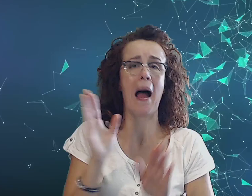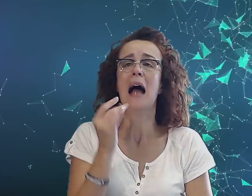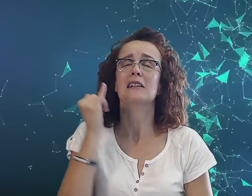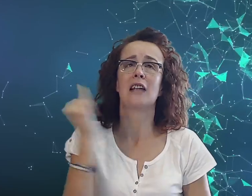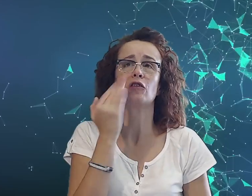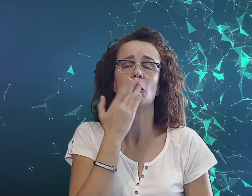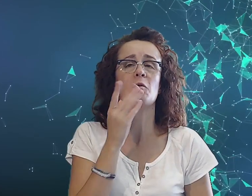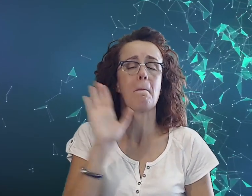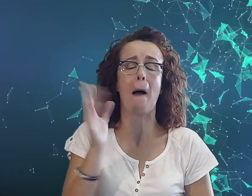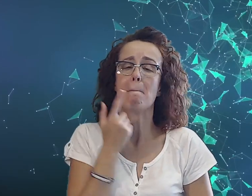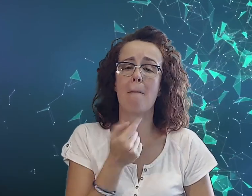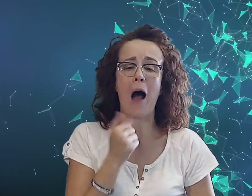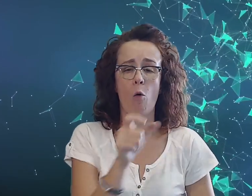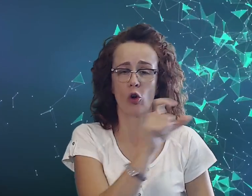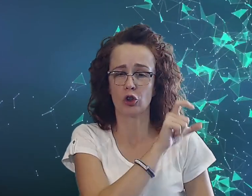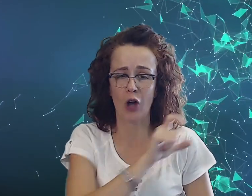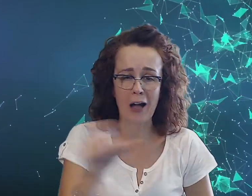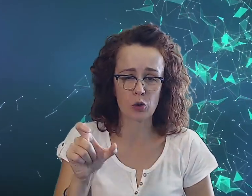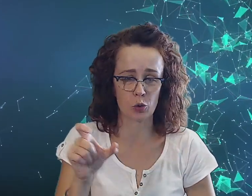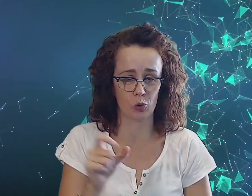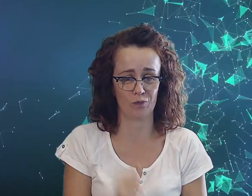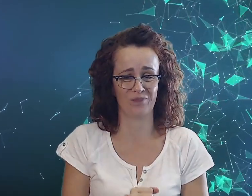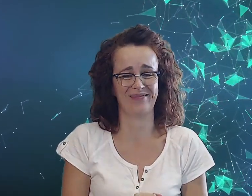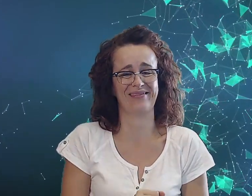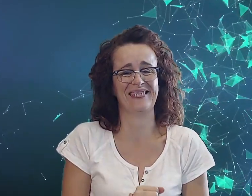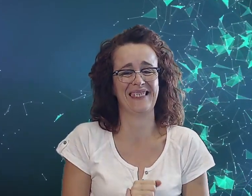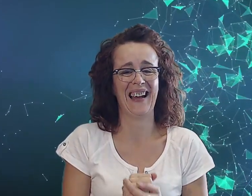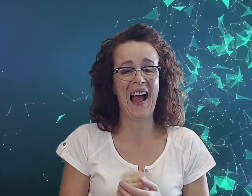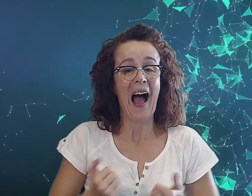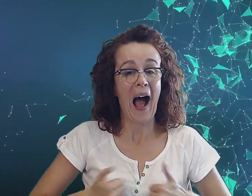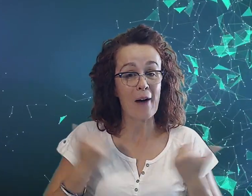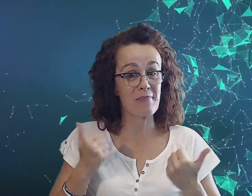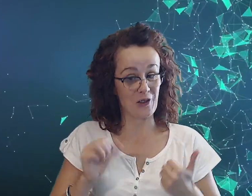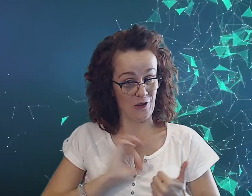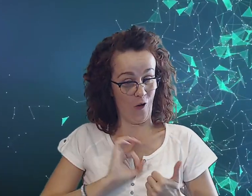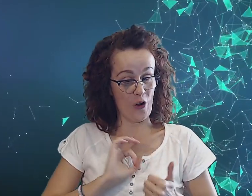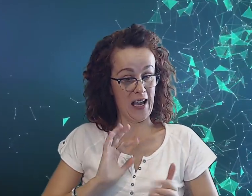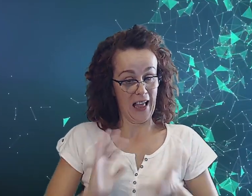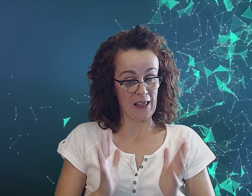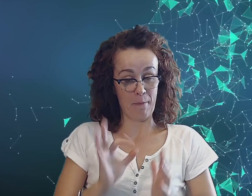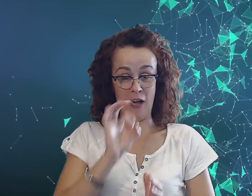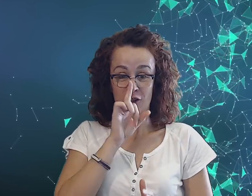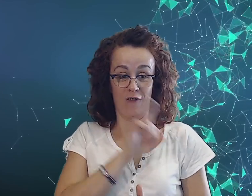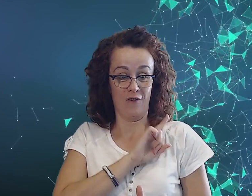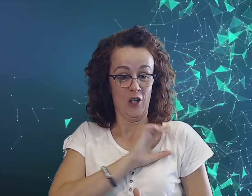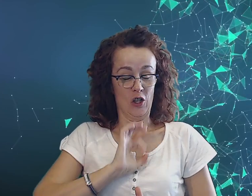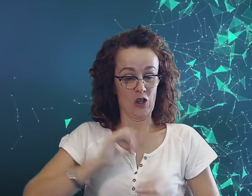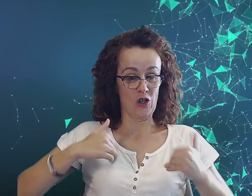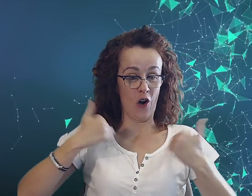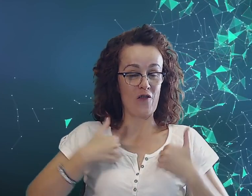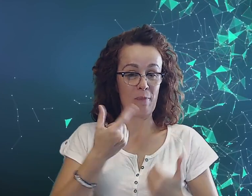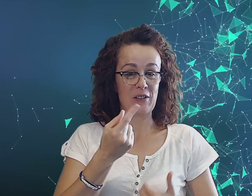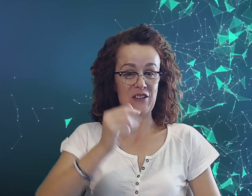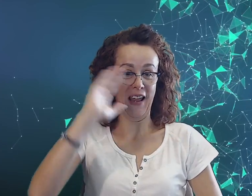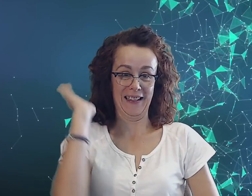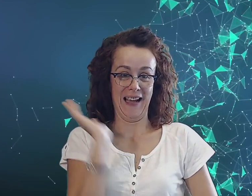mało czasu, aby swoje zdrowie bliźnięta